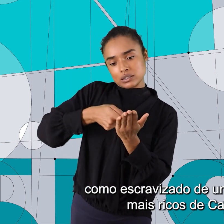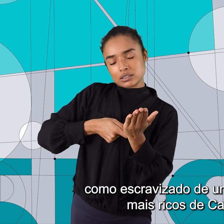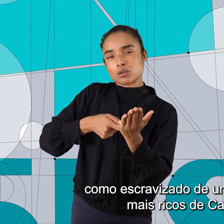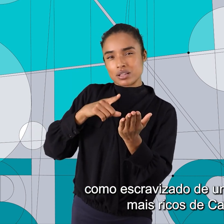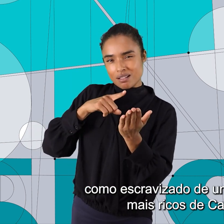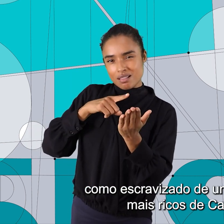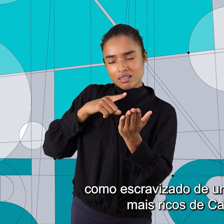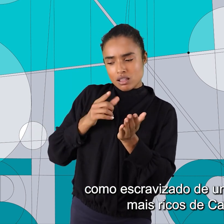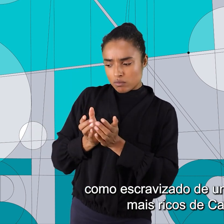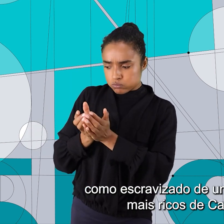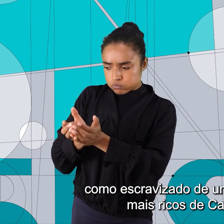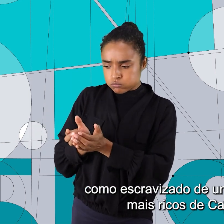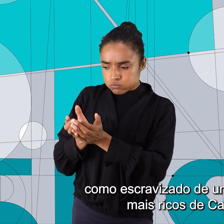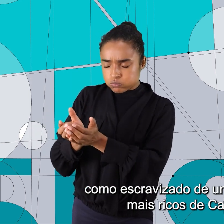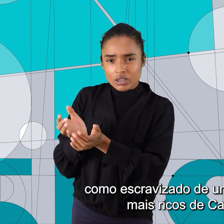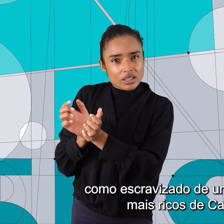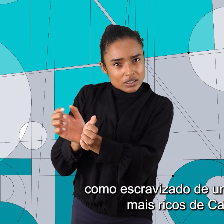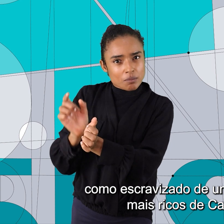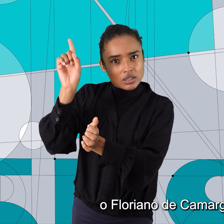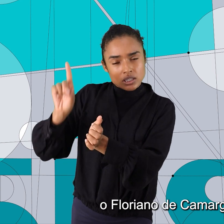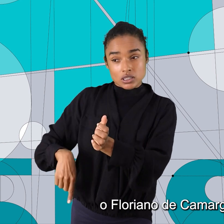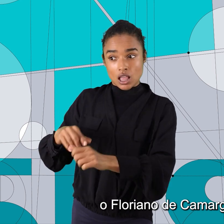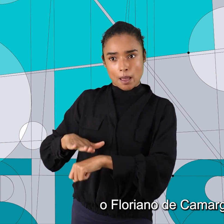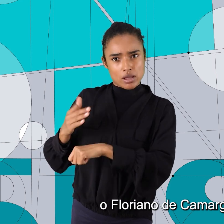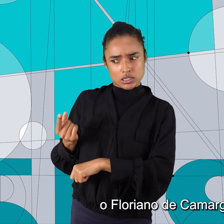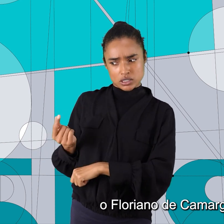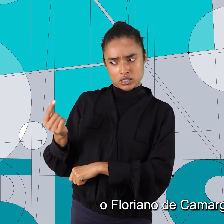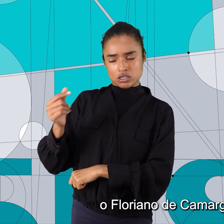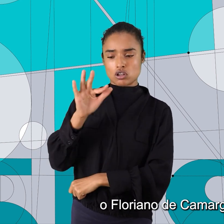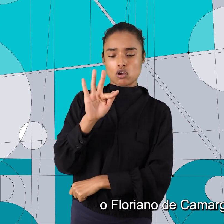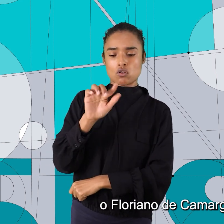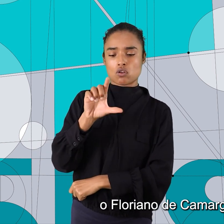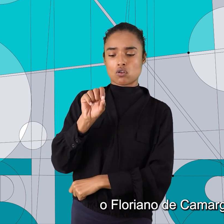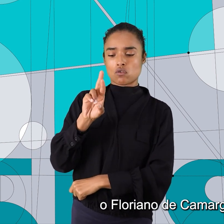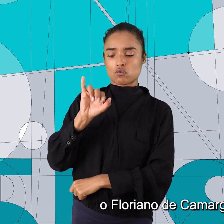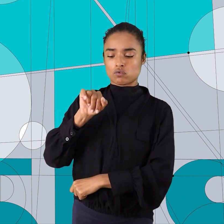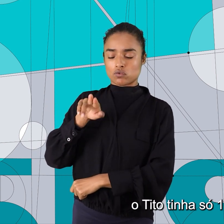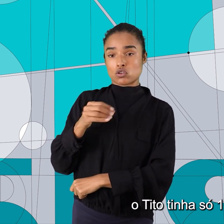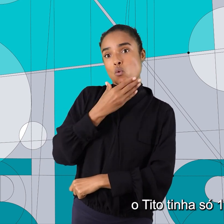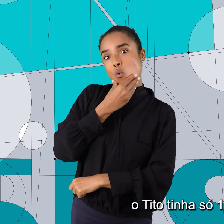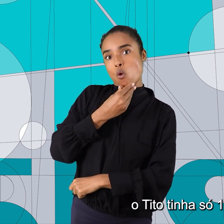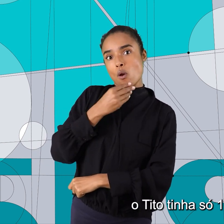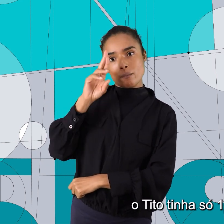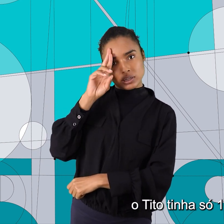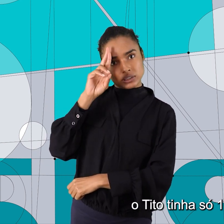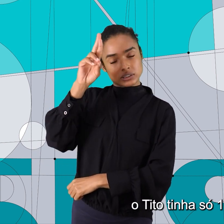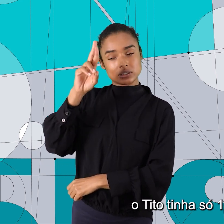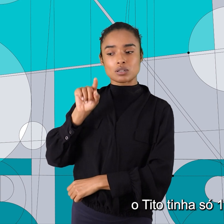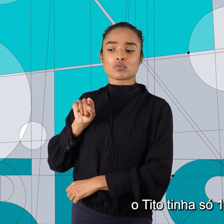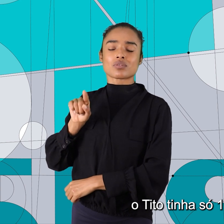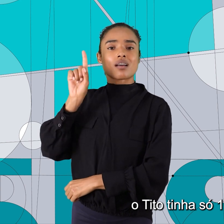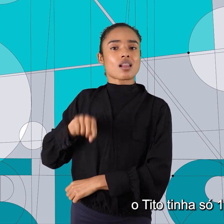escravizado de um dos senhores mais ricos de Campinas, o Floriano de Campeão, Amargo Penteado, o Tito tinha só